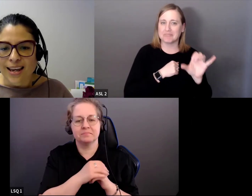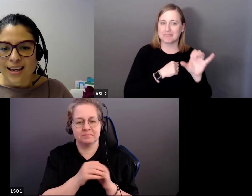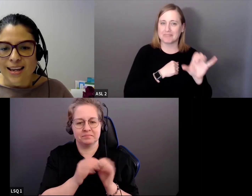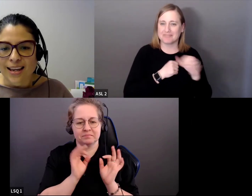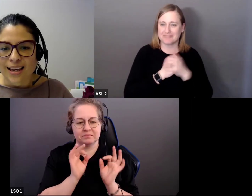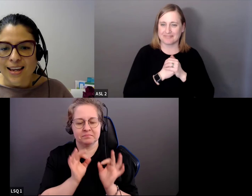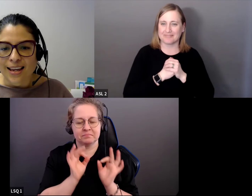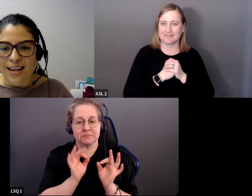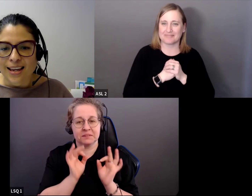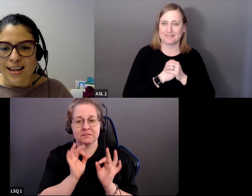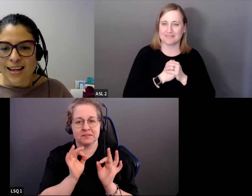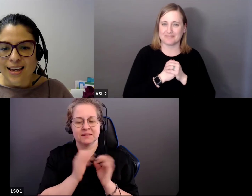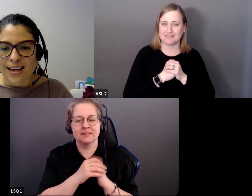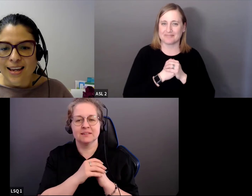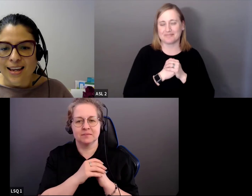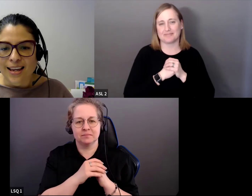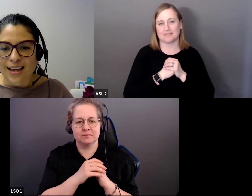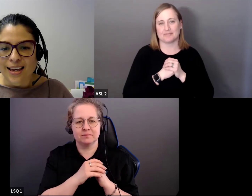Très bien.